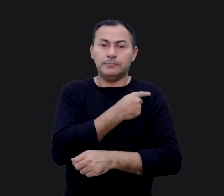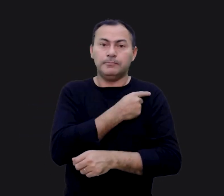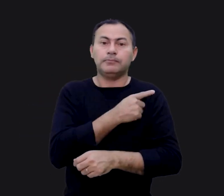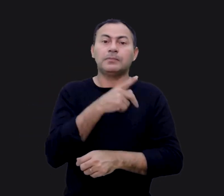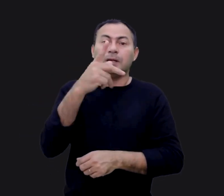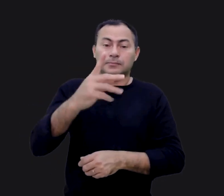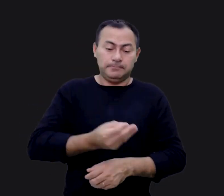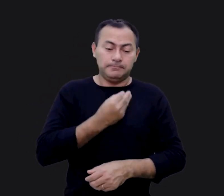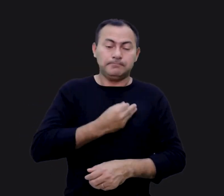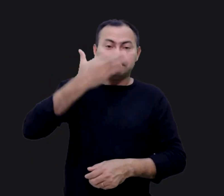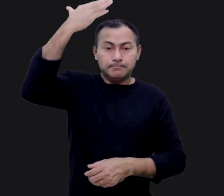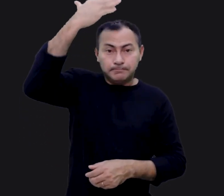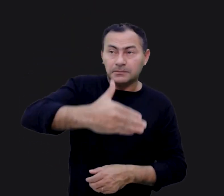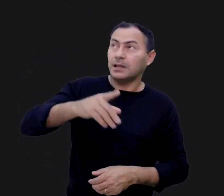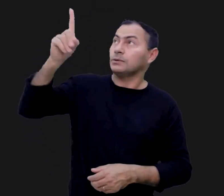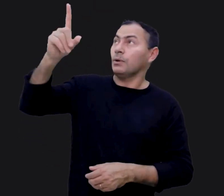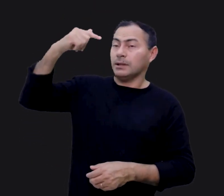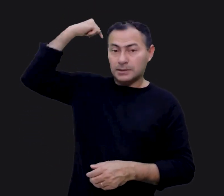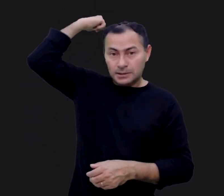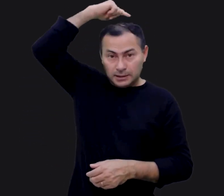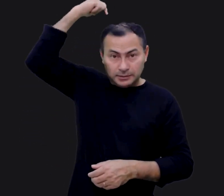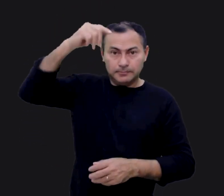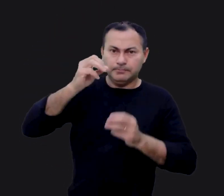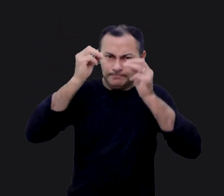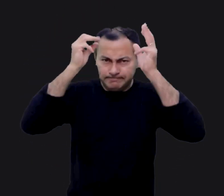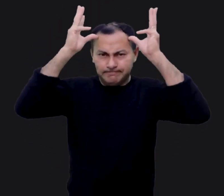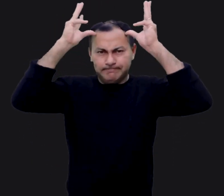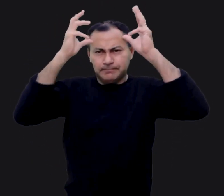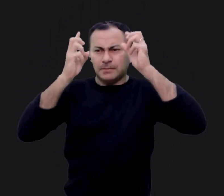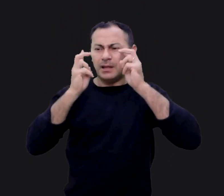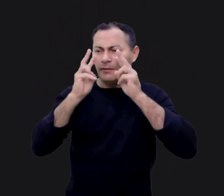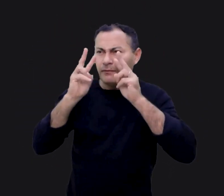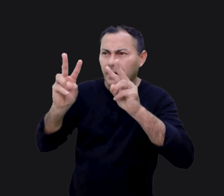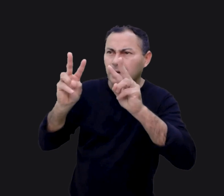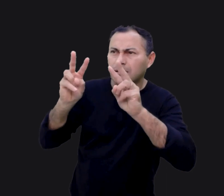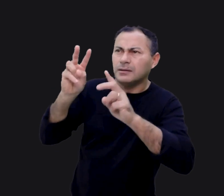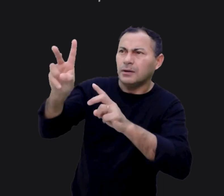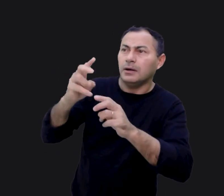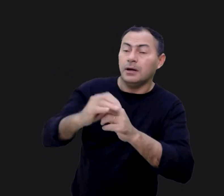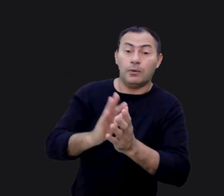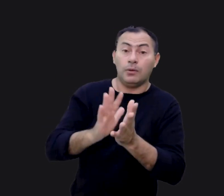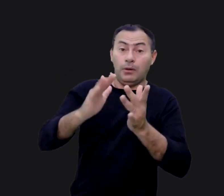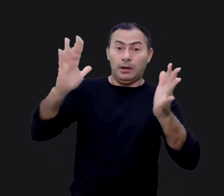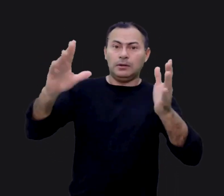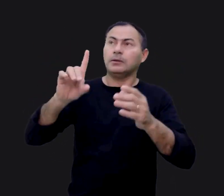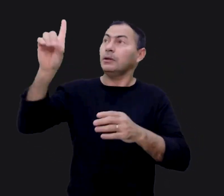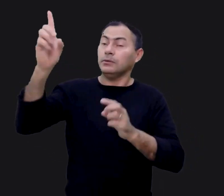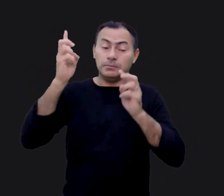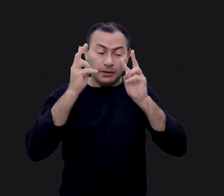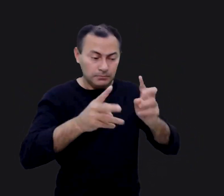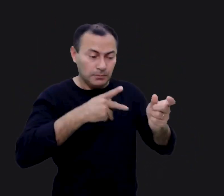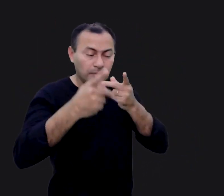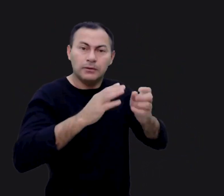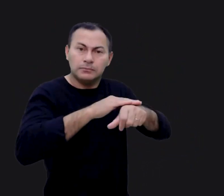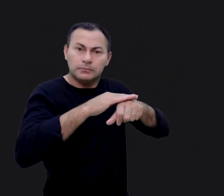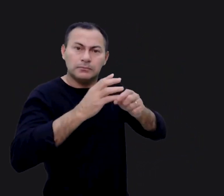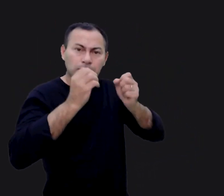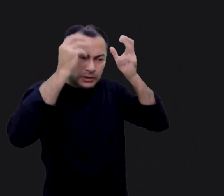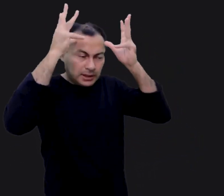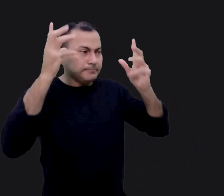entraremos na sua divina presença. Moisés disse que não pôde olhar para ele por causa da sua glória. E Deus viu isso e falou com Moisés